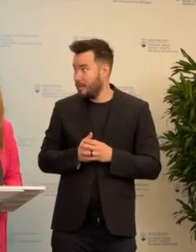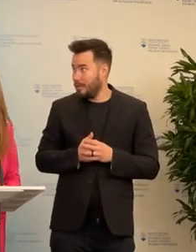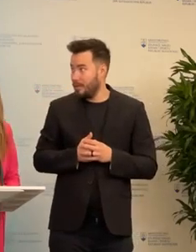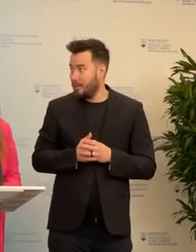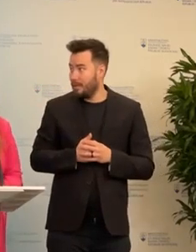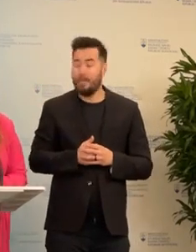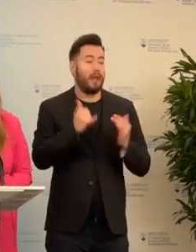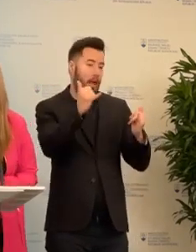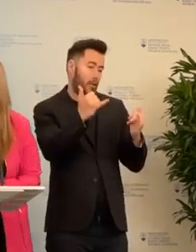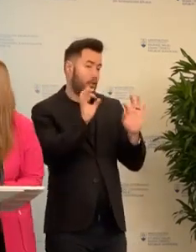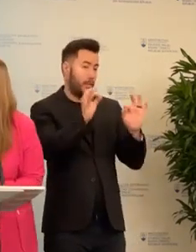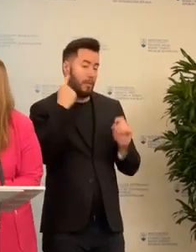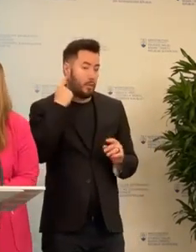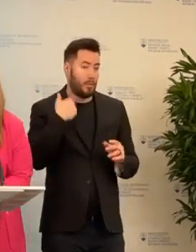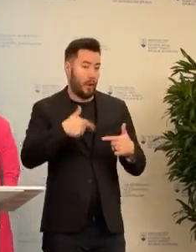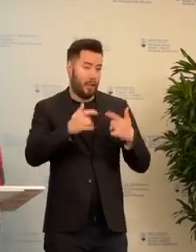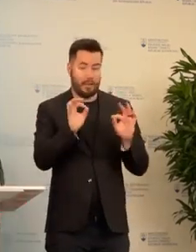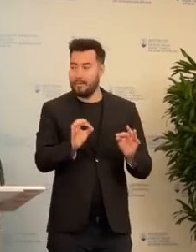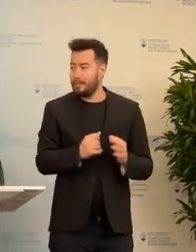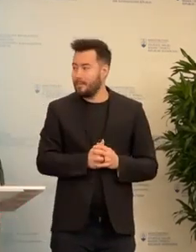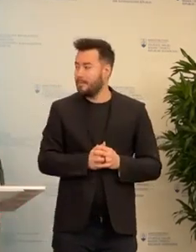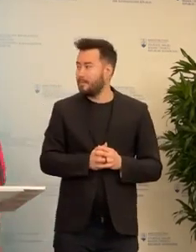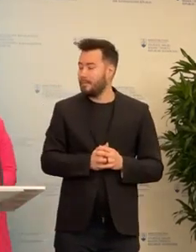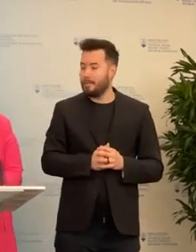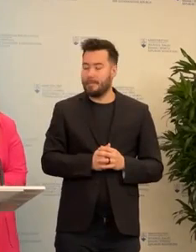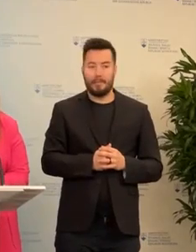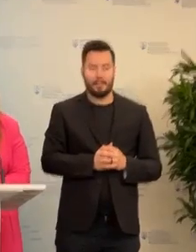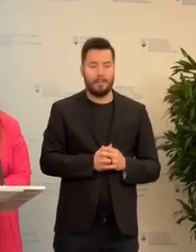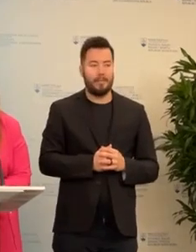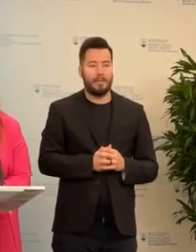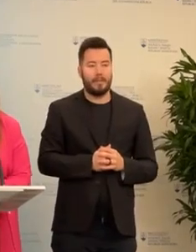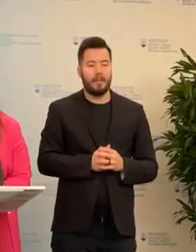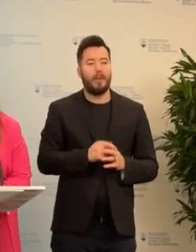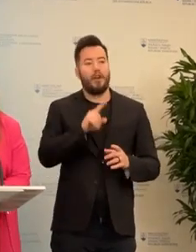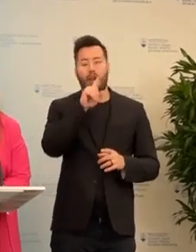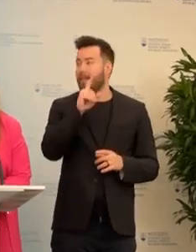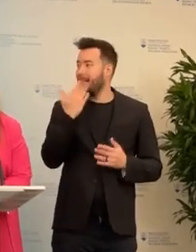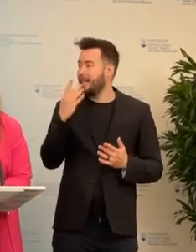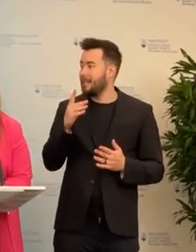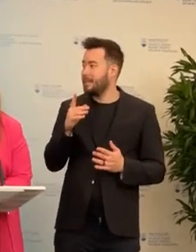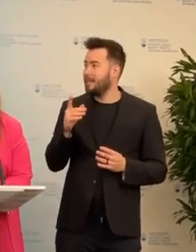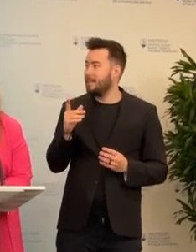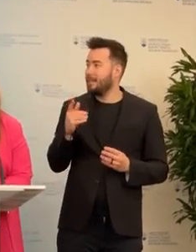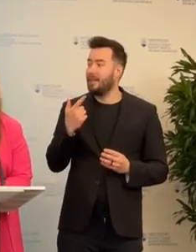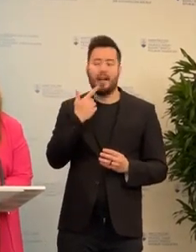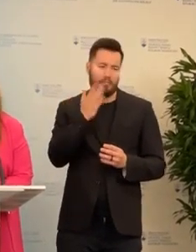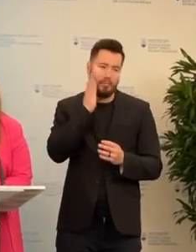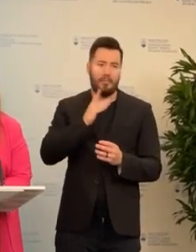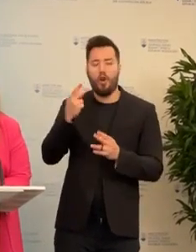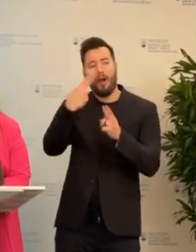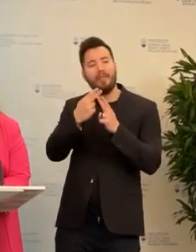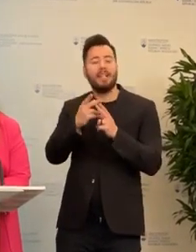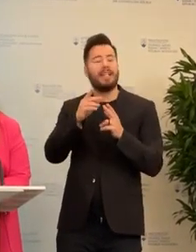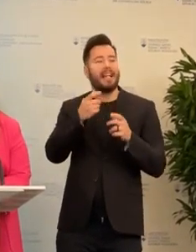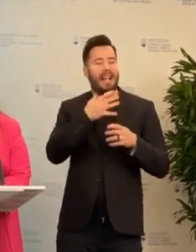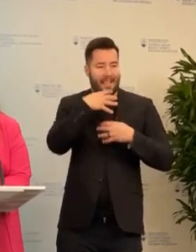Počuješ? Áno. Tak skúta, ja doplním. Môže Zuzi dopovedť? Otázka teda zďala, neviem, či si počula, že aká je konkrétna